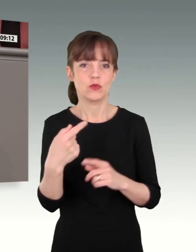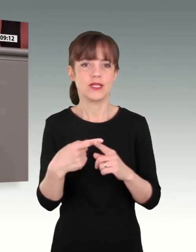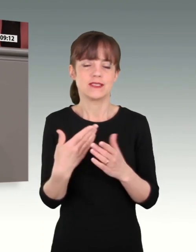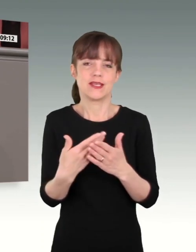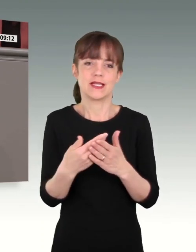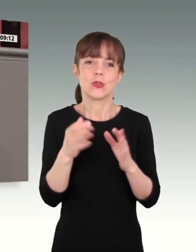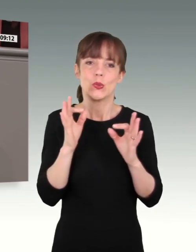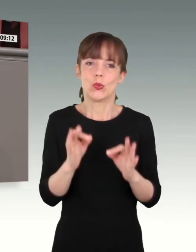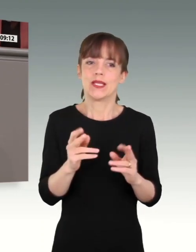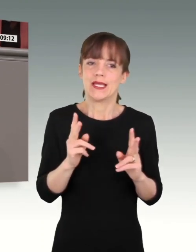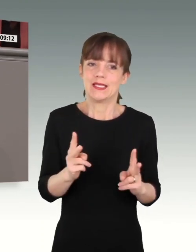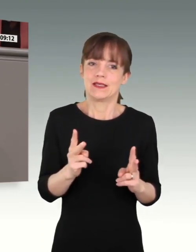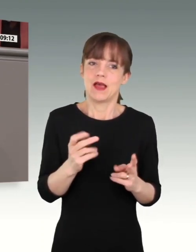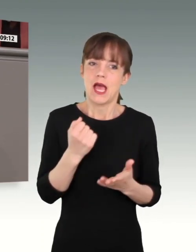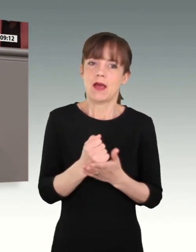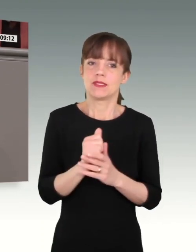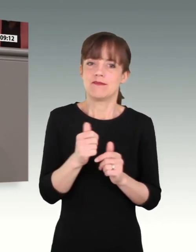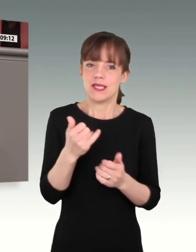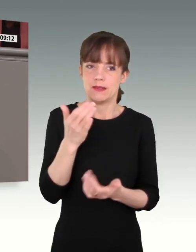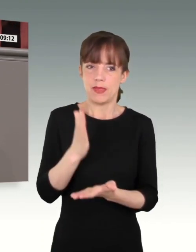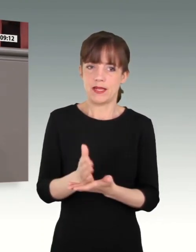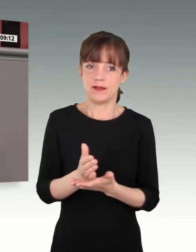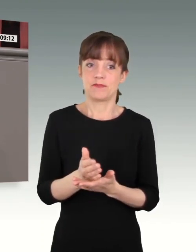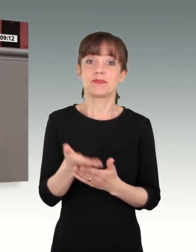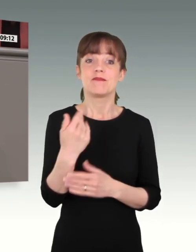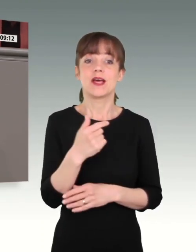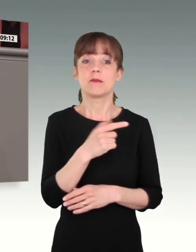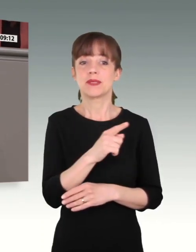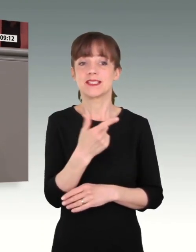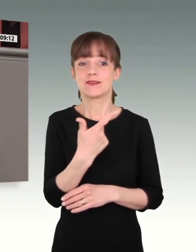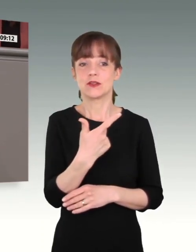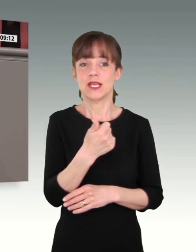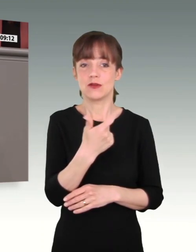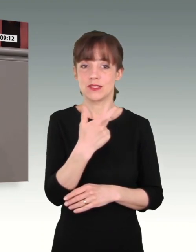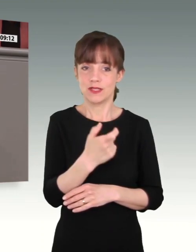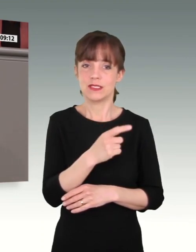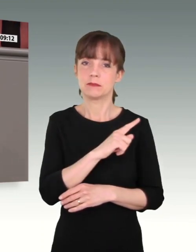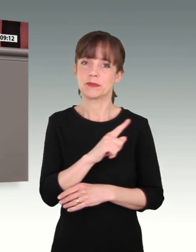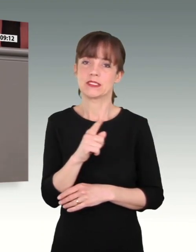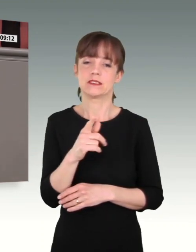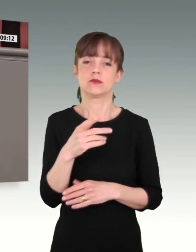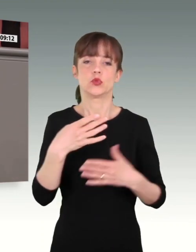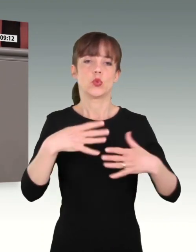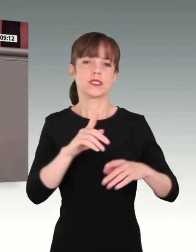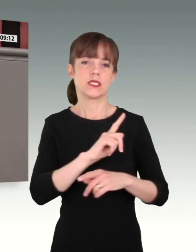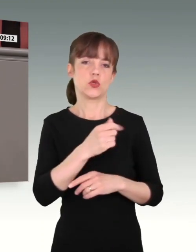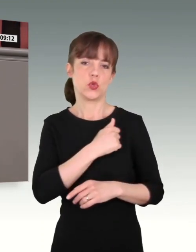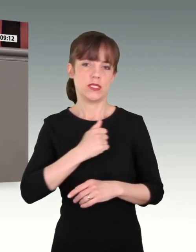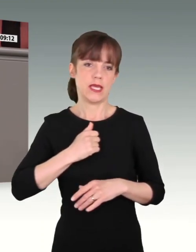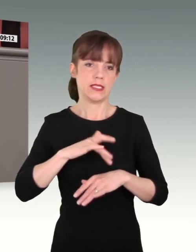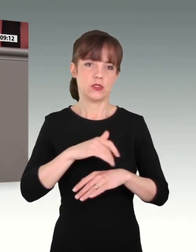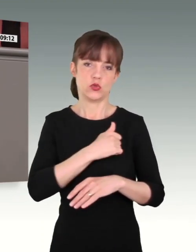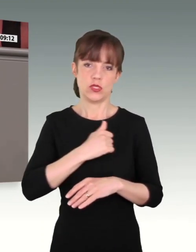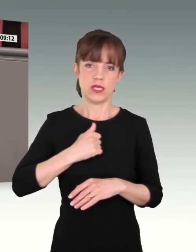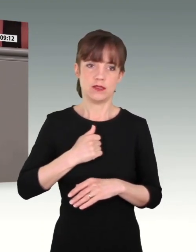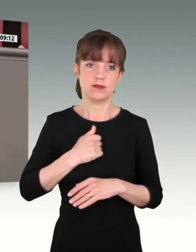Unterstützung der Soldatinnen und Soldaten. Aber, meine Damen und Herren, die Bundeswehr hat andere Aufgaben. Die Amtshilfe ist subsidiär und für